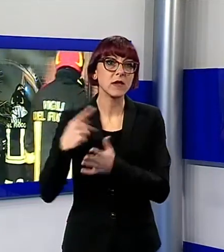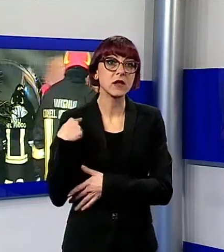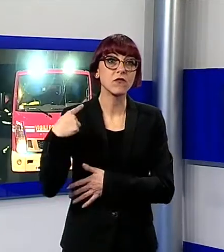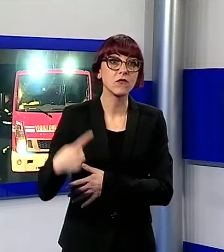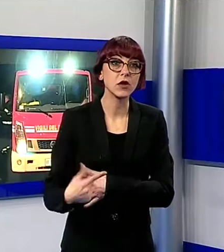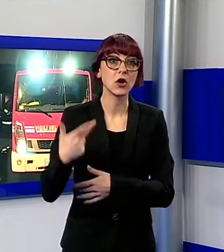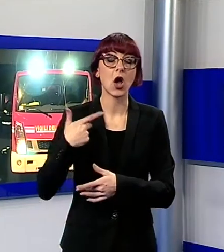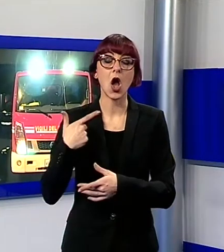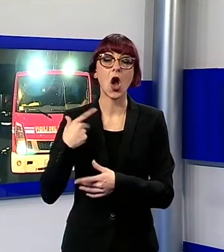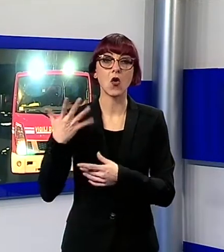verranno mantenute le promesse.